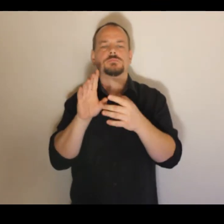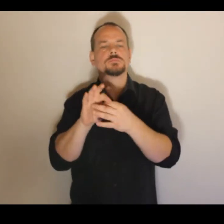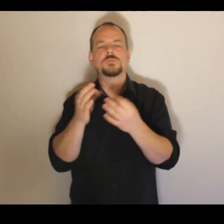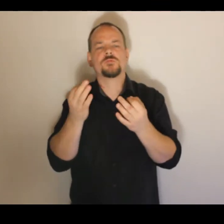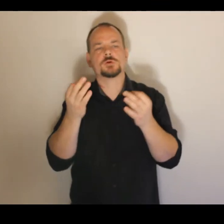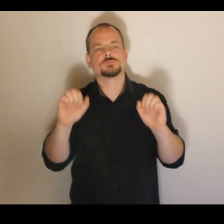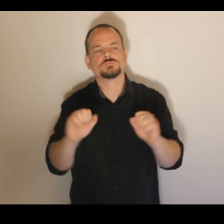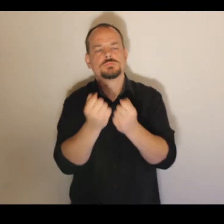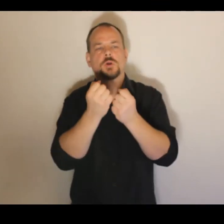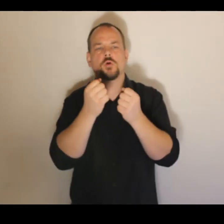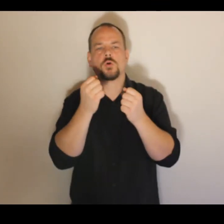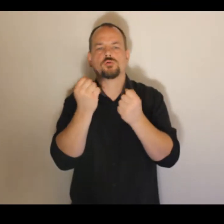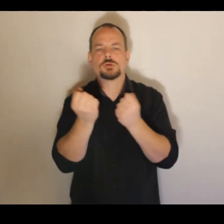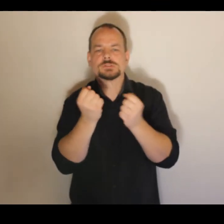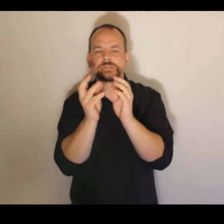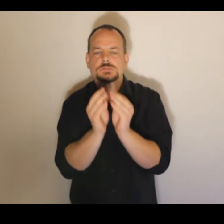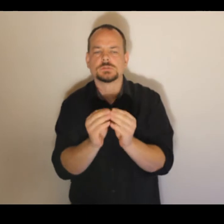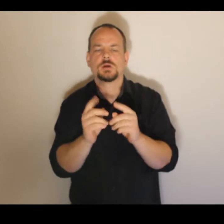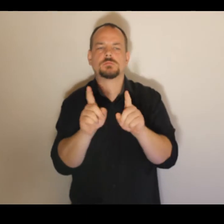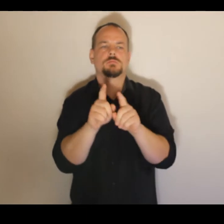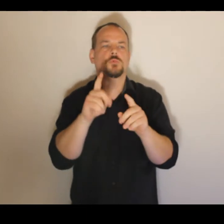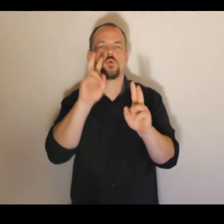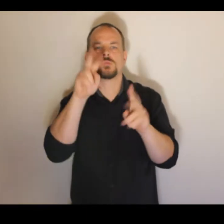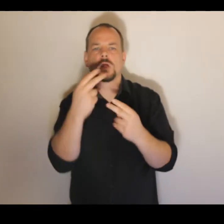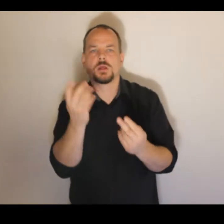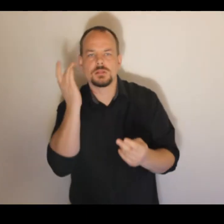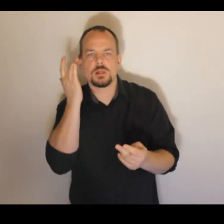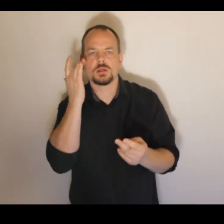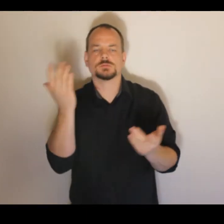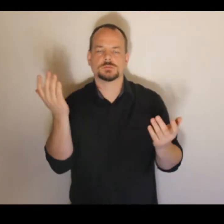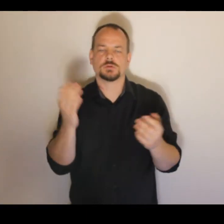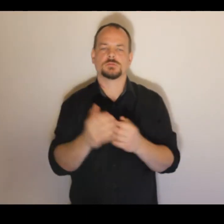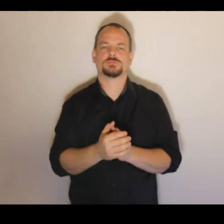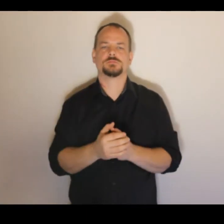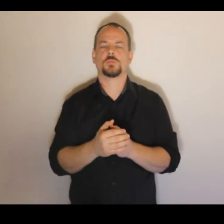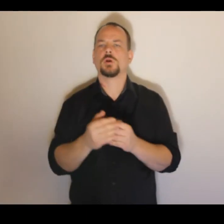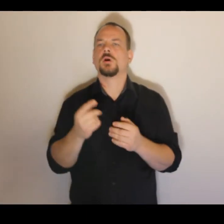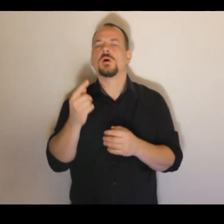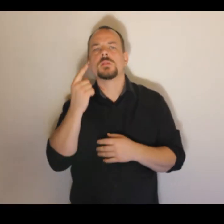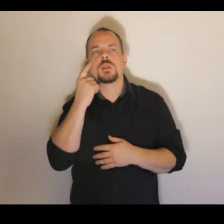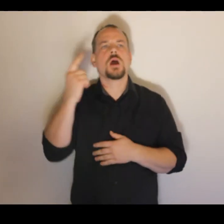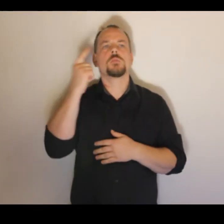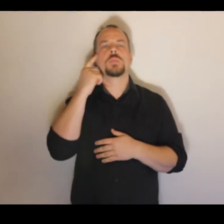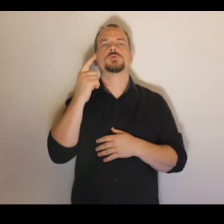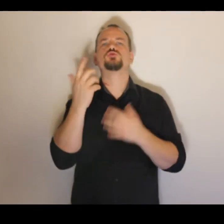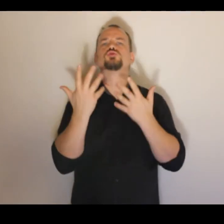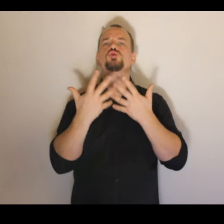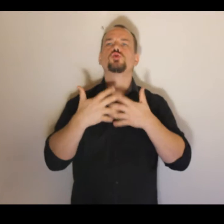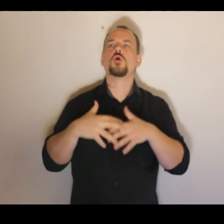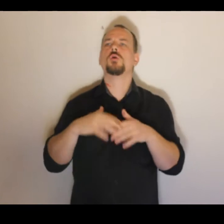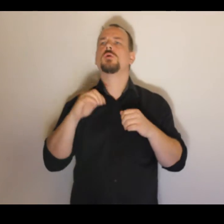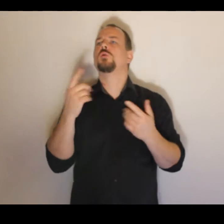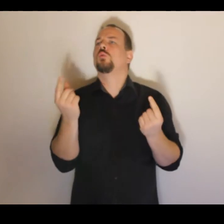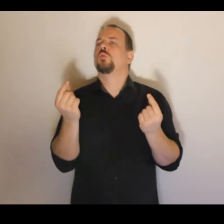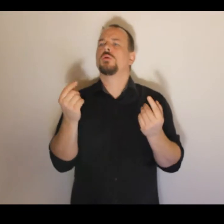vytvořených řídících systémů, se kterými se v současnosti setkáváme. Vytvoření člověku podobného stroje je staré,